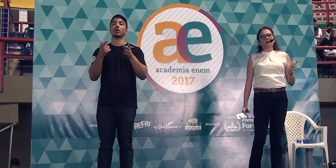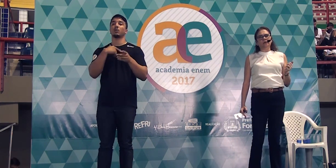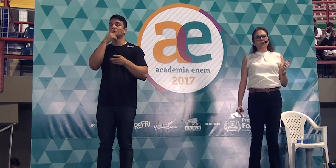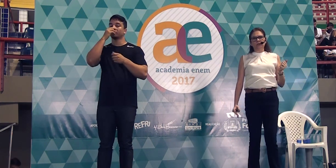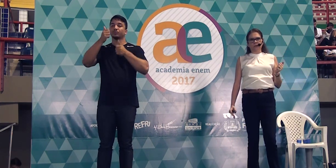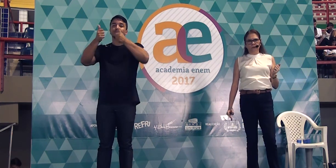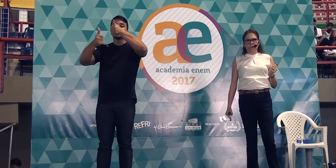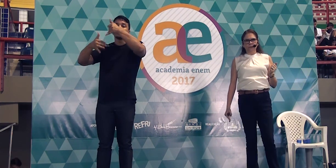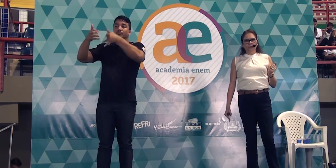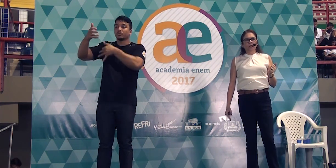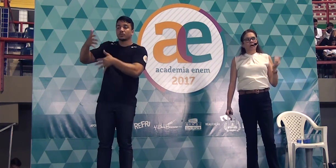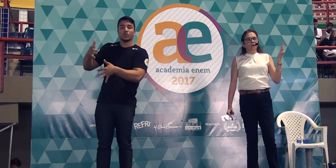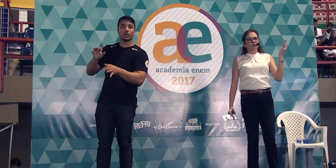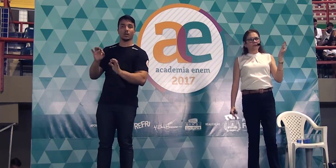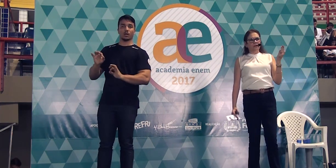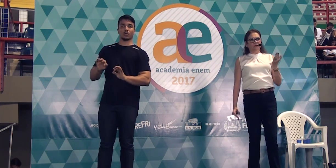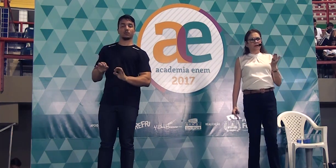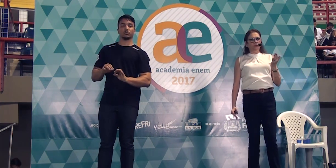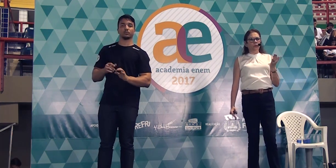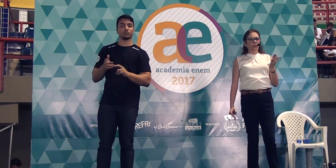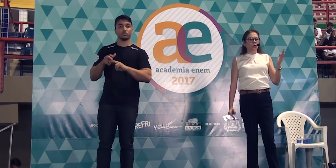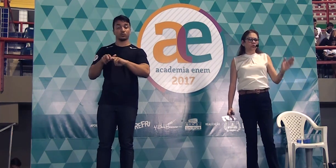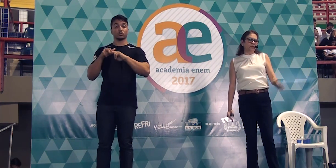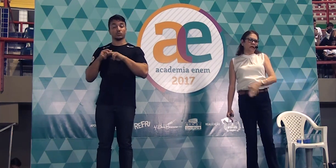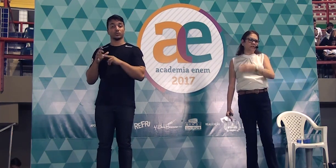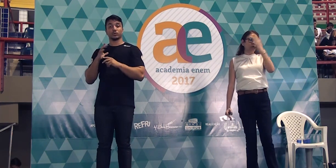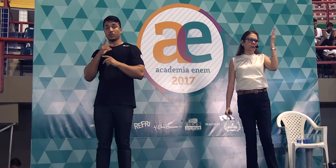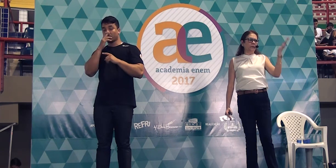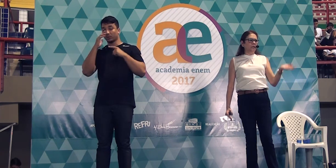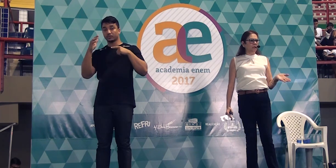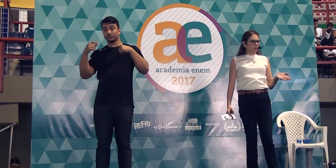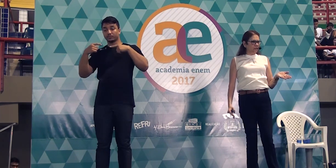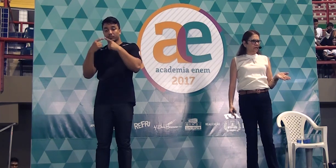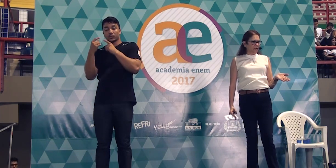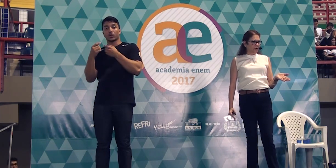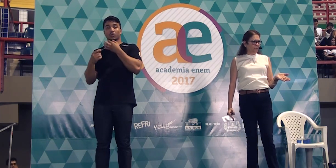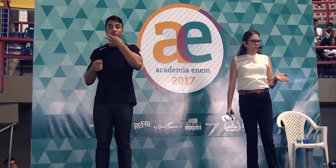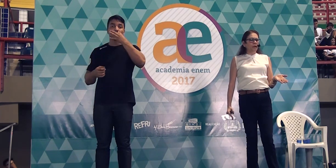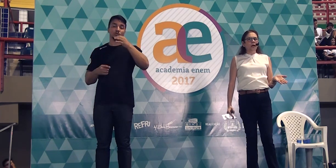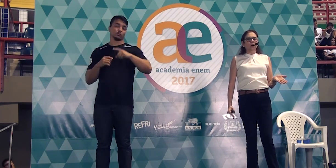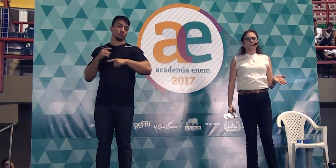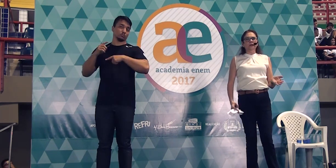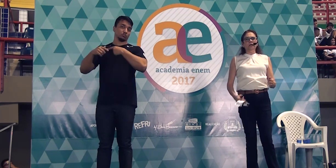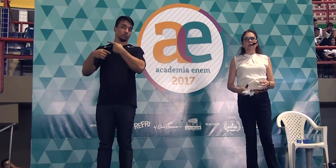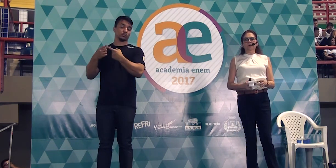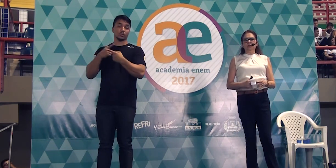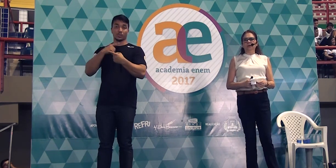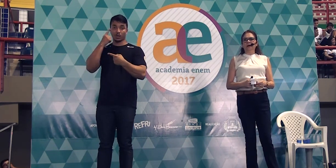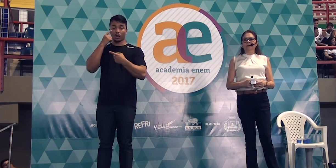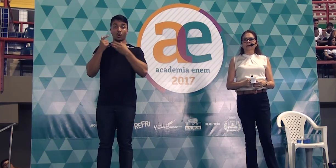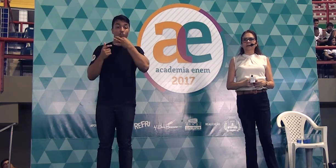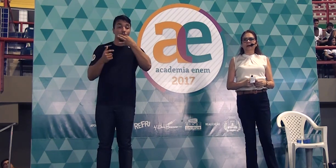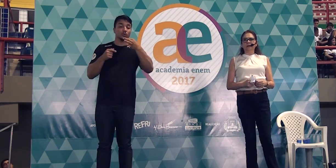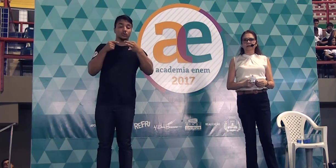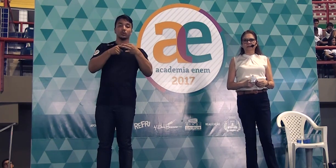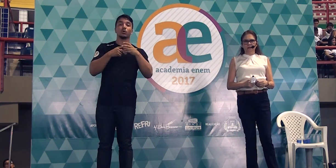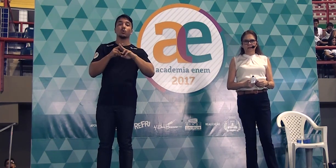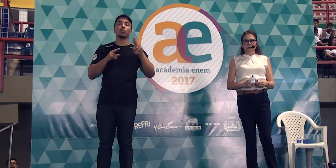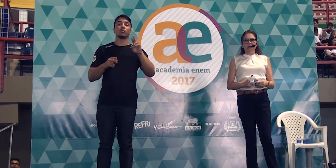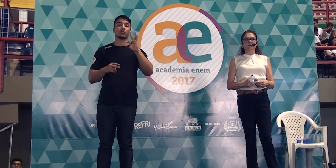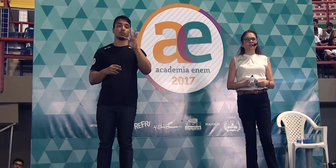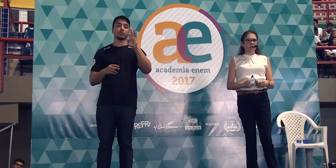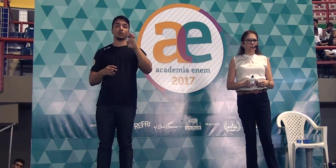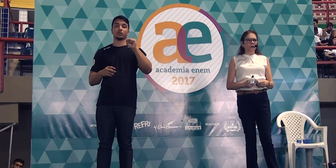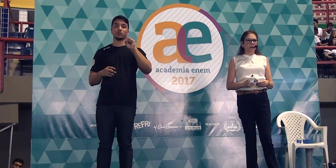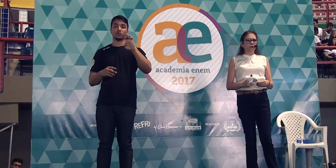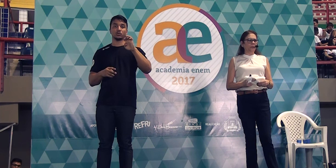dizer que estava mostrando. Aí você faz o ponto e dá sua opinião a seguir. A opinião é chamada tese.